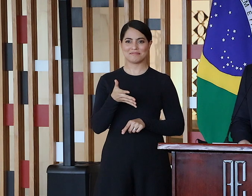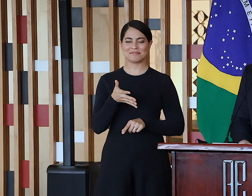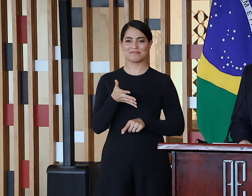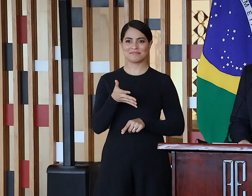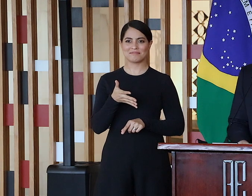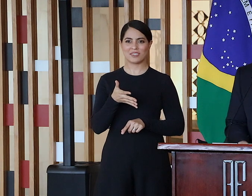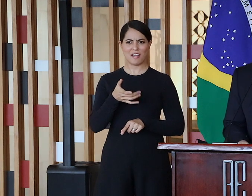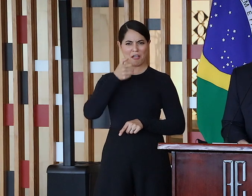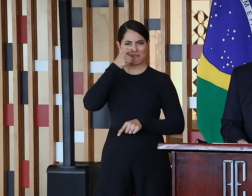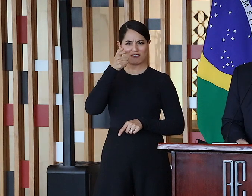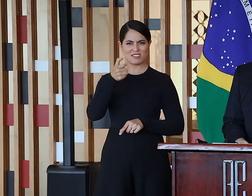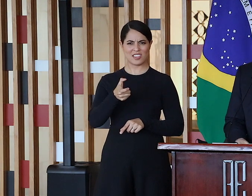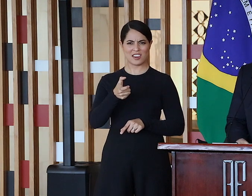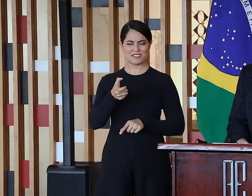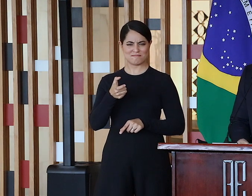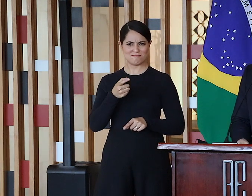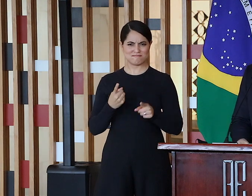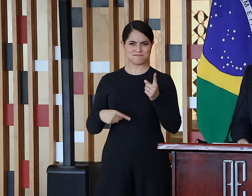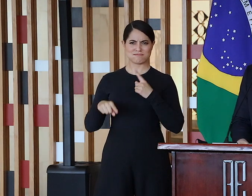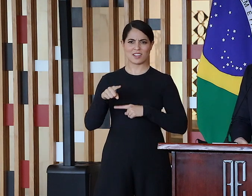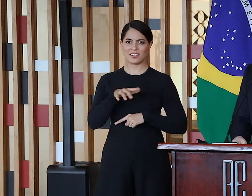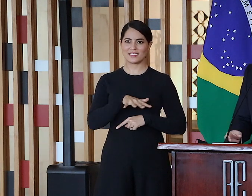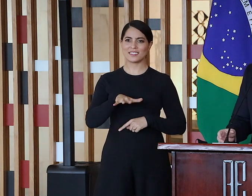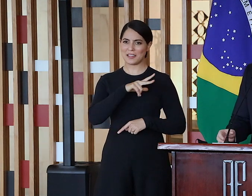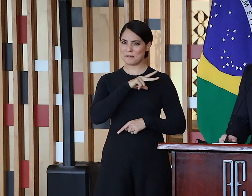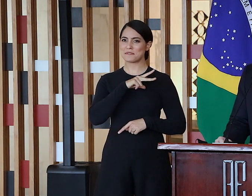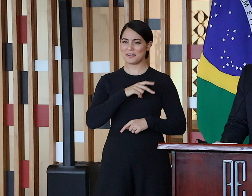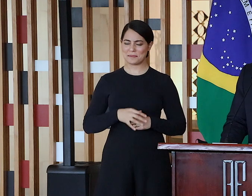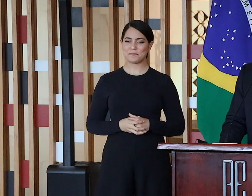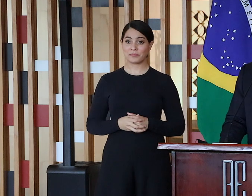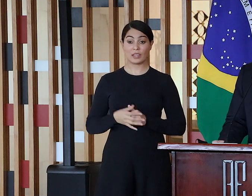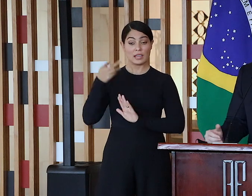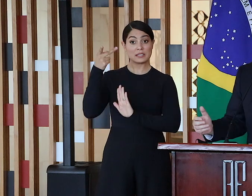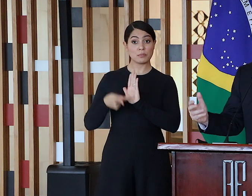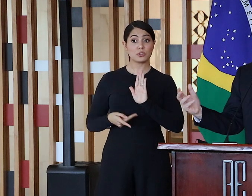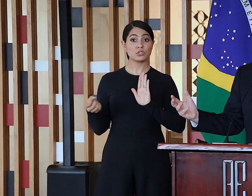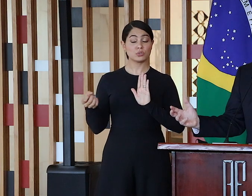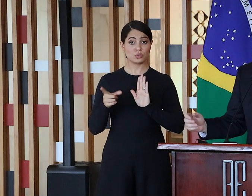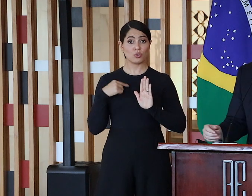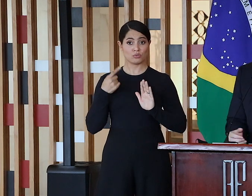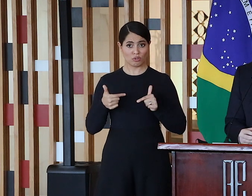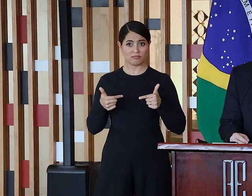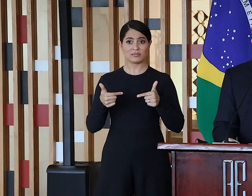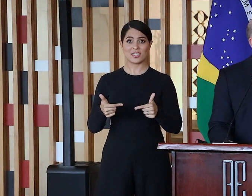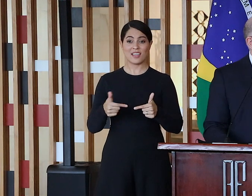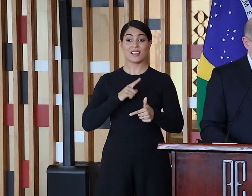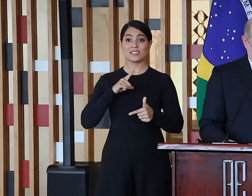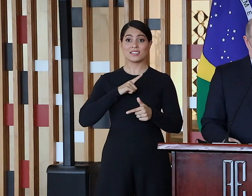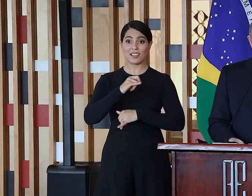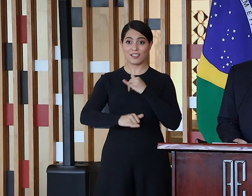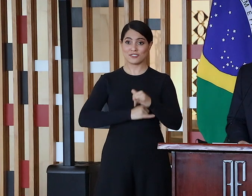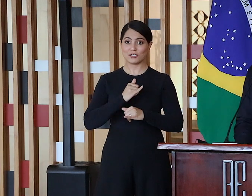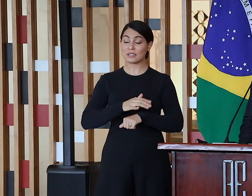e com o nível de ambição dos atores privados. O projeto que ora iniciamos contempla ações digitais fundamentais